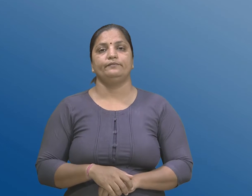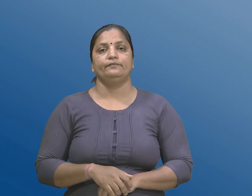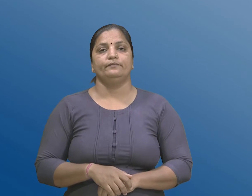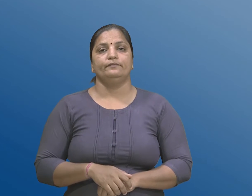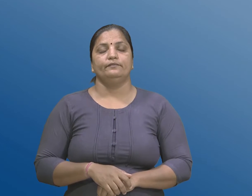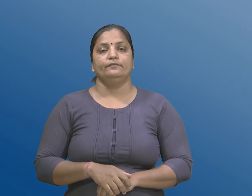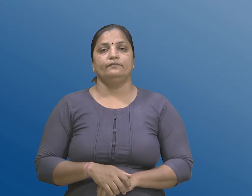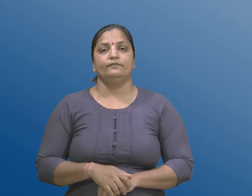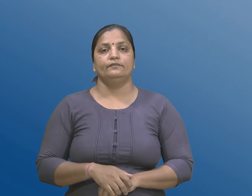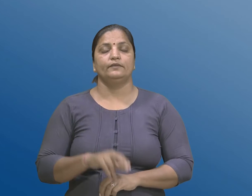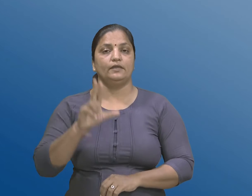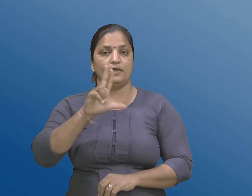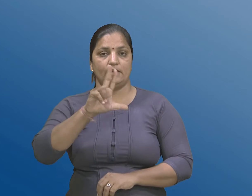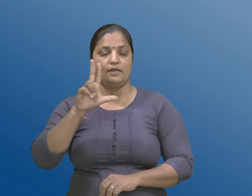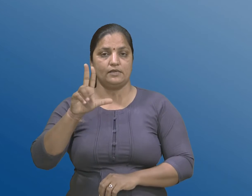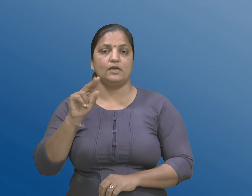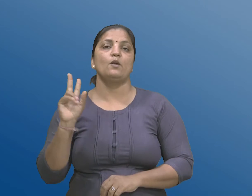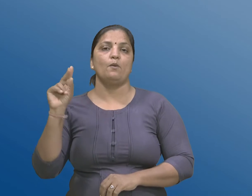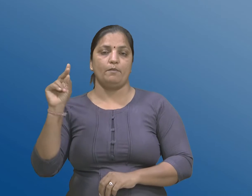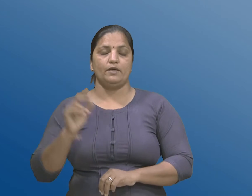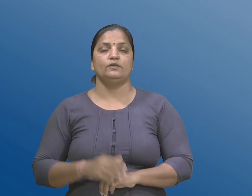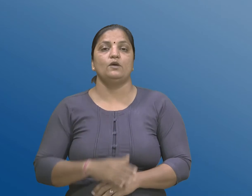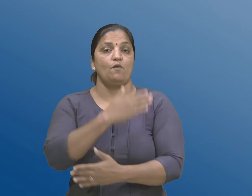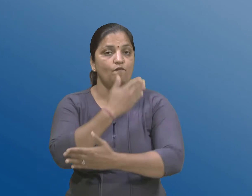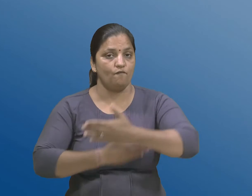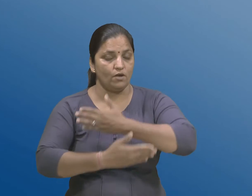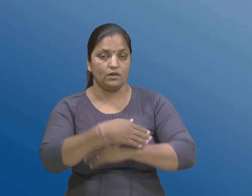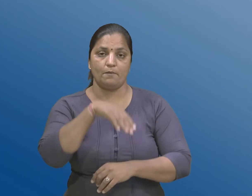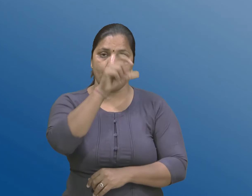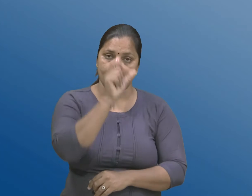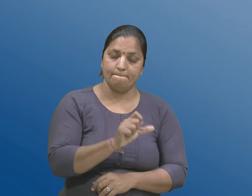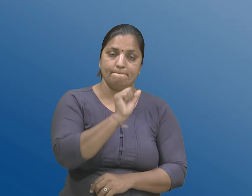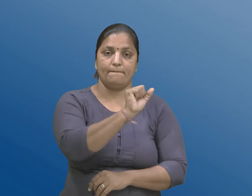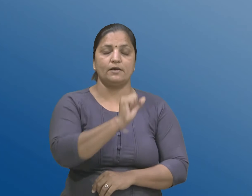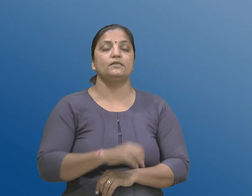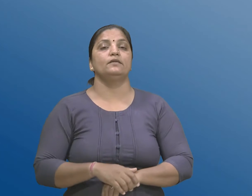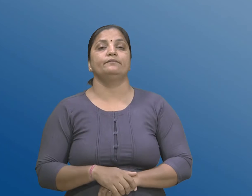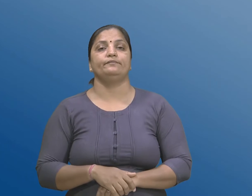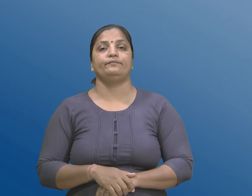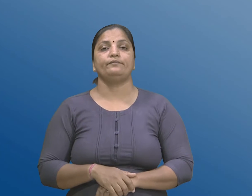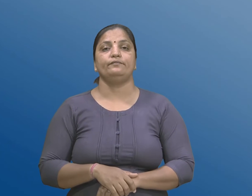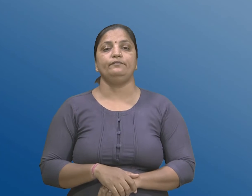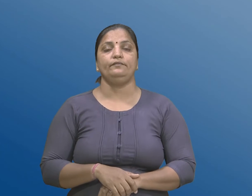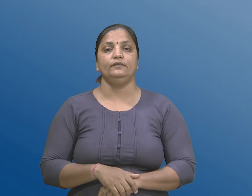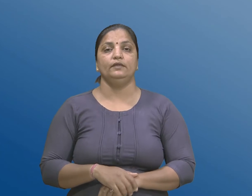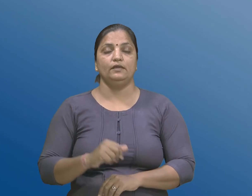अठ्याशिनु बीजु विकलांगता धरावती व्यक्तियों माटे नी राज्य निधी नो